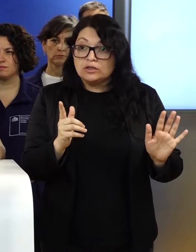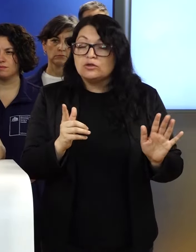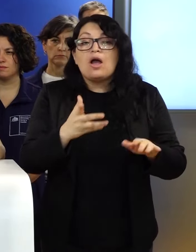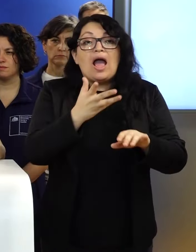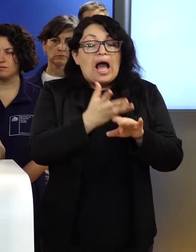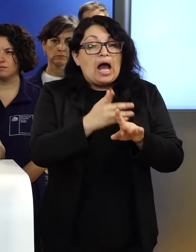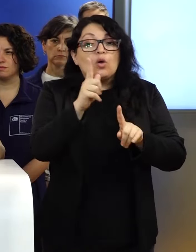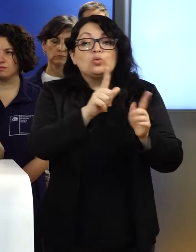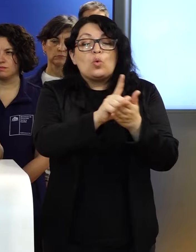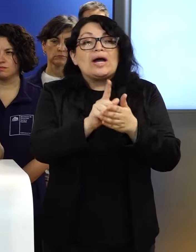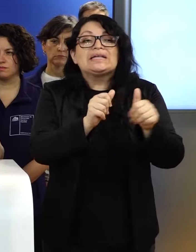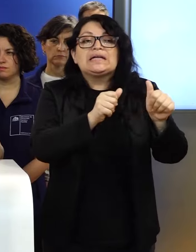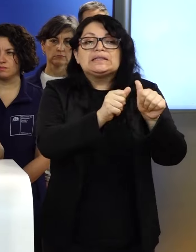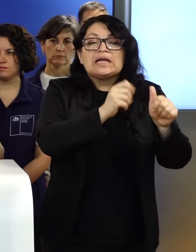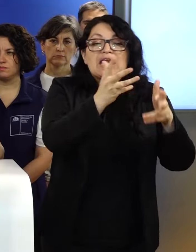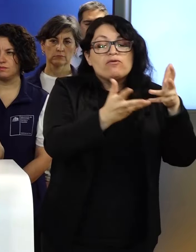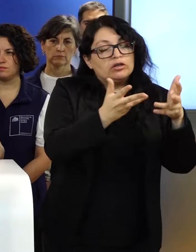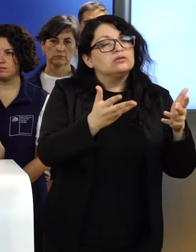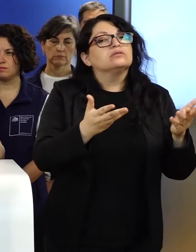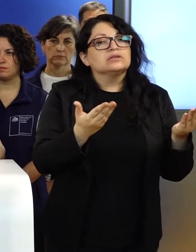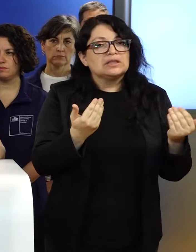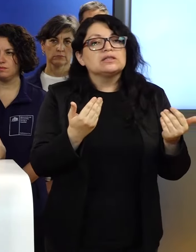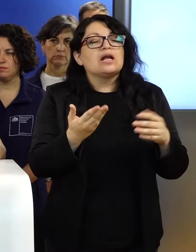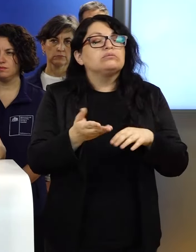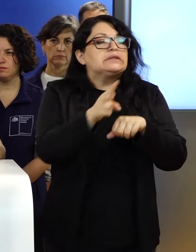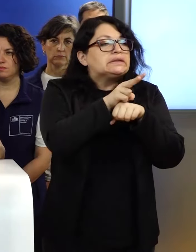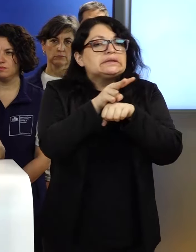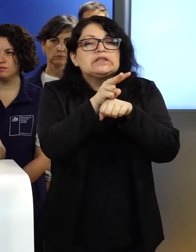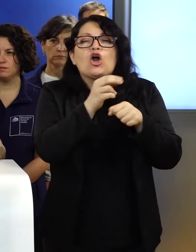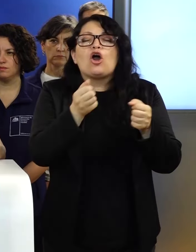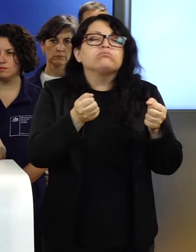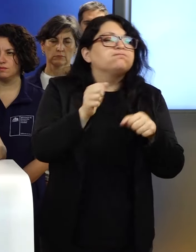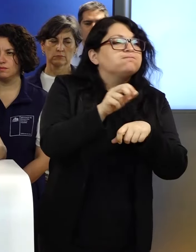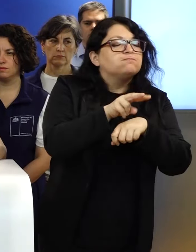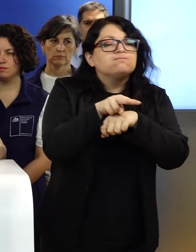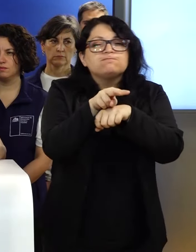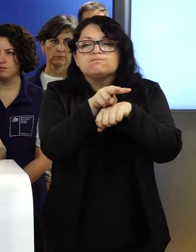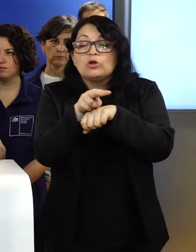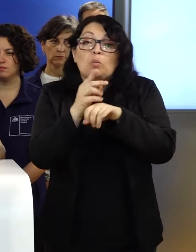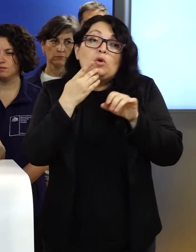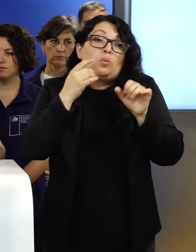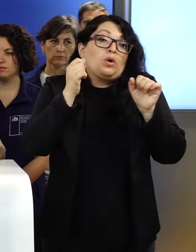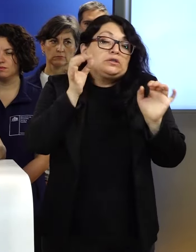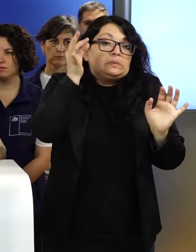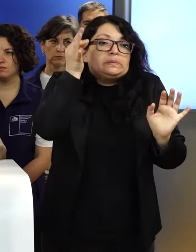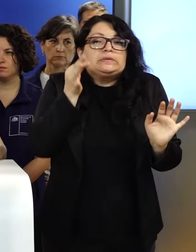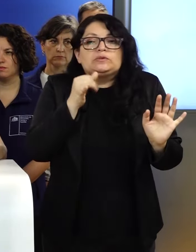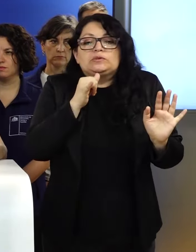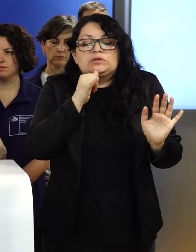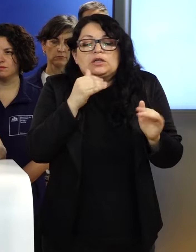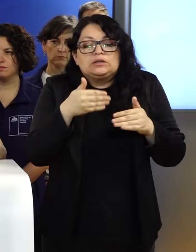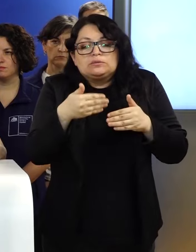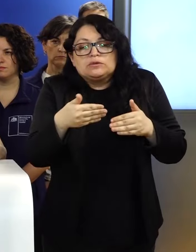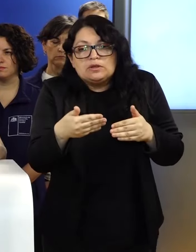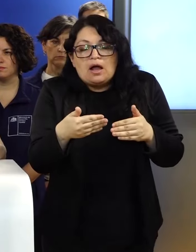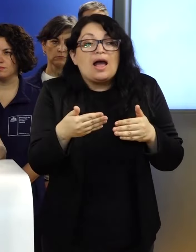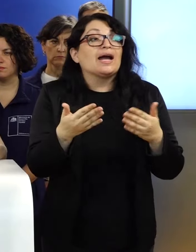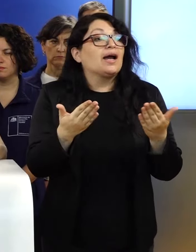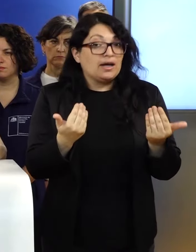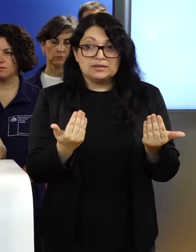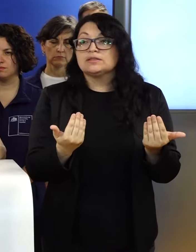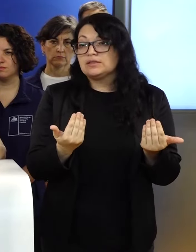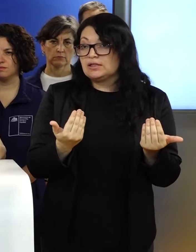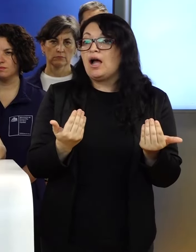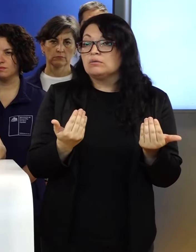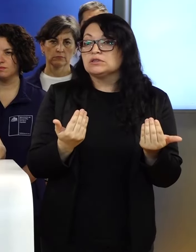zonas con el fuego, hay que hacer algunos patrullajes preventivos, porque puede suceder que en el transcurso de las próximas horas se requieran varias